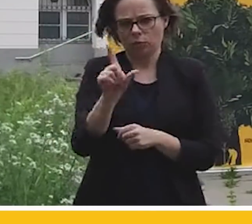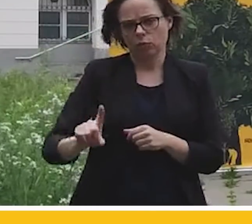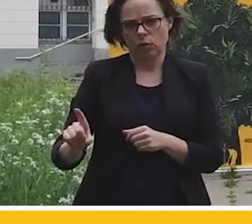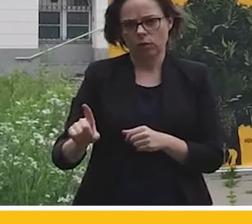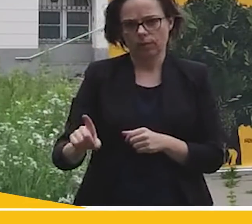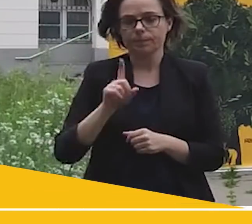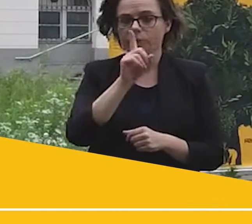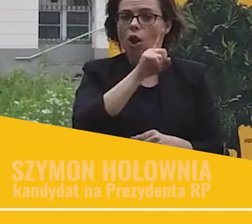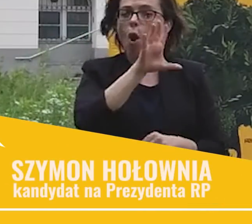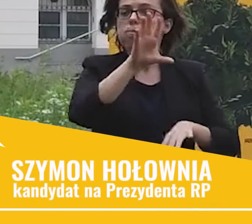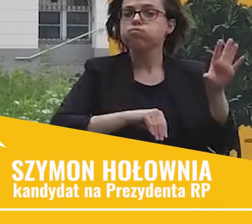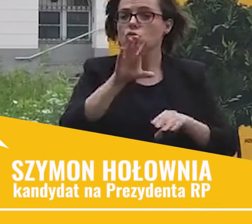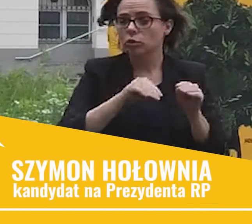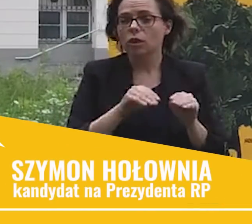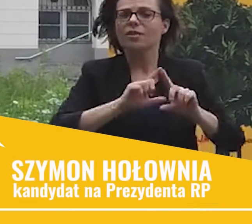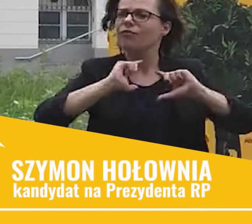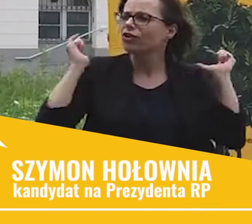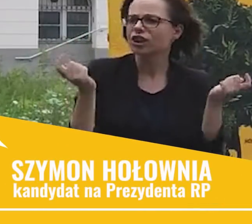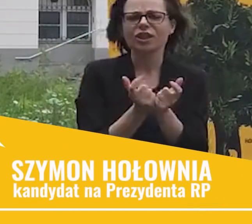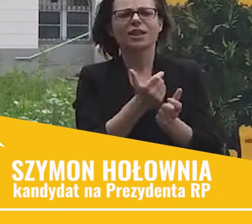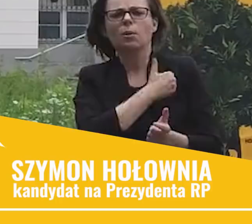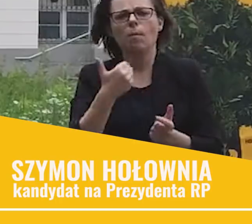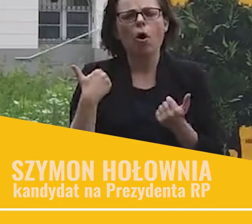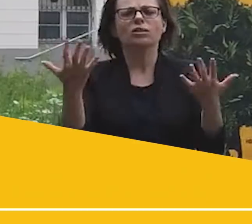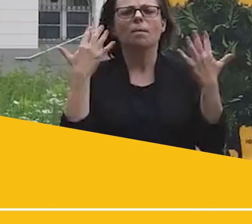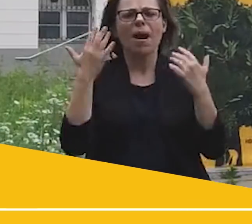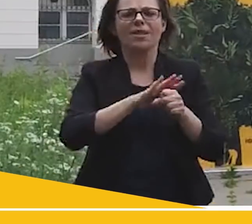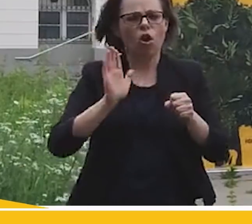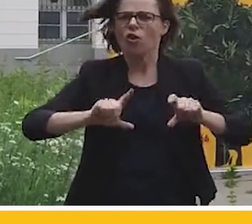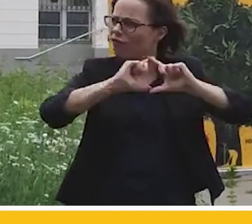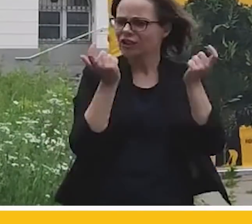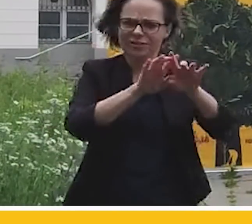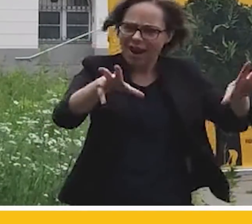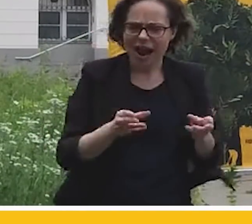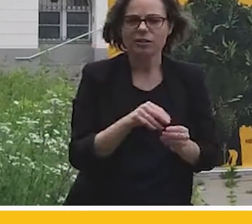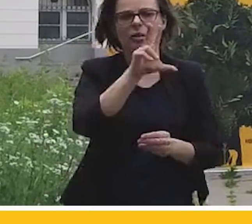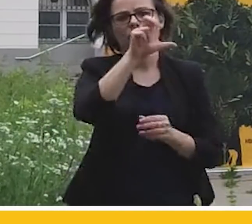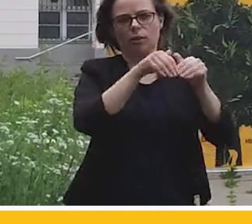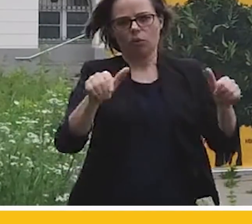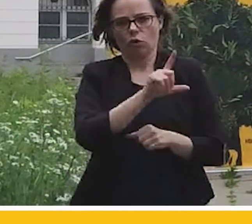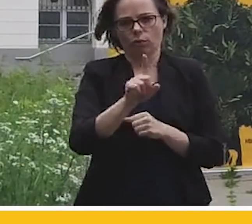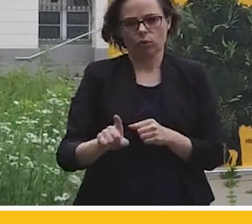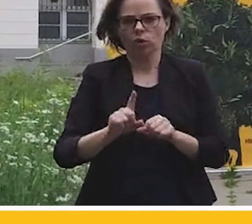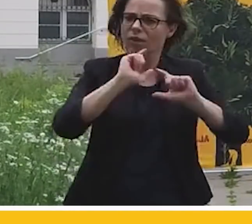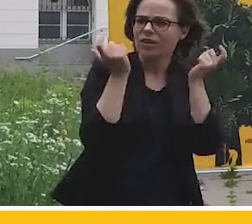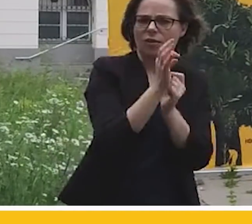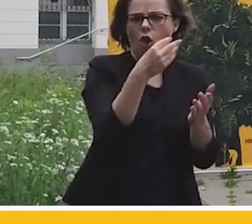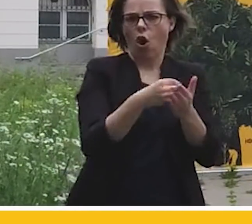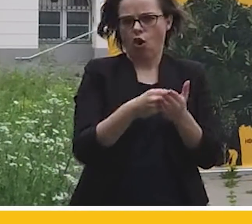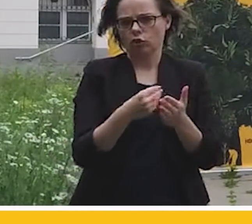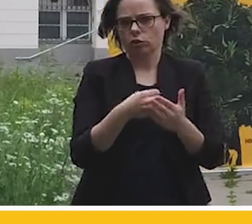Budżet parków narodowych wszystkich istniejących w Polsce razem to 300 milionów złotych. Koszty ich funkcjonowania.